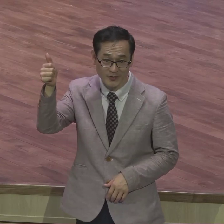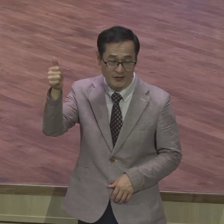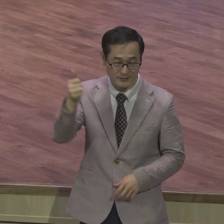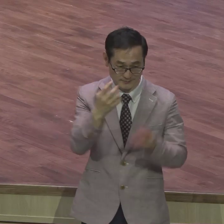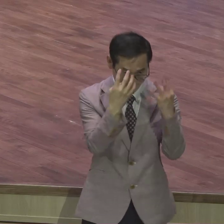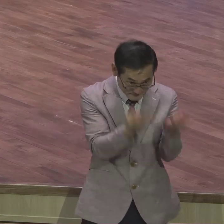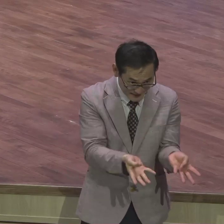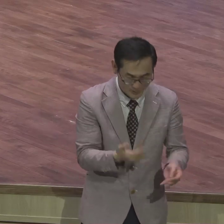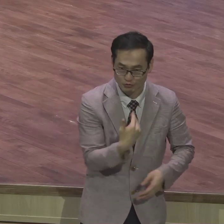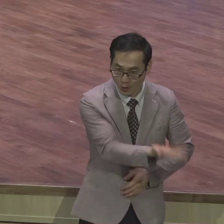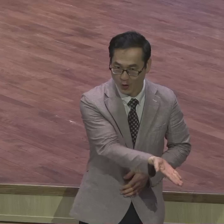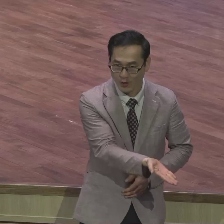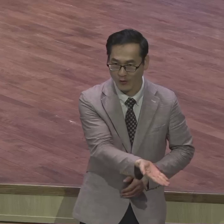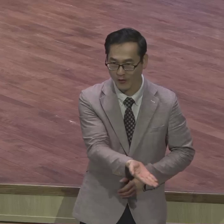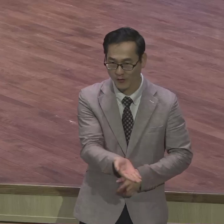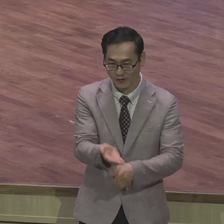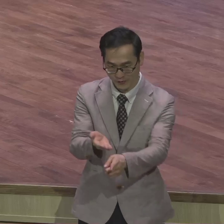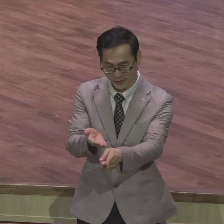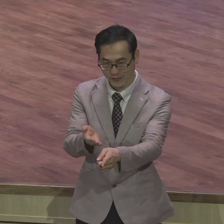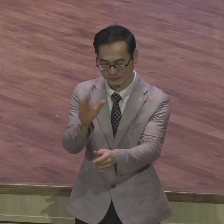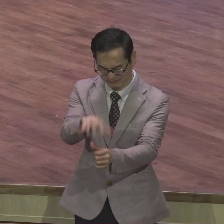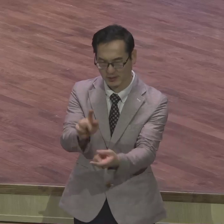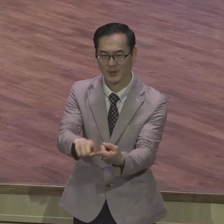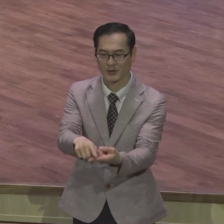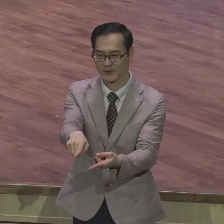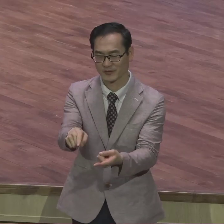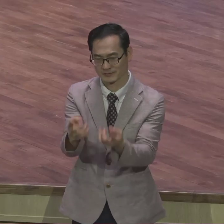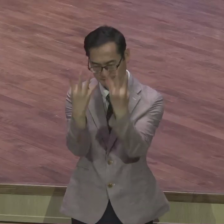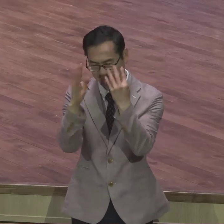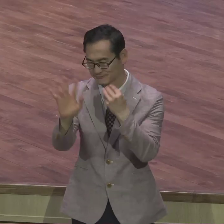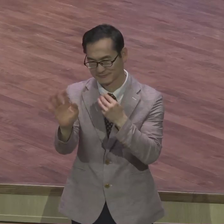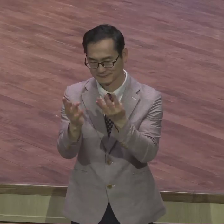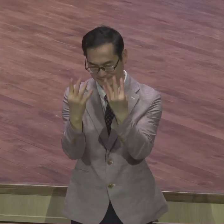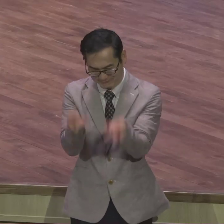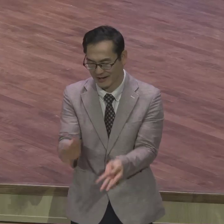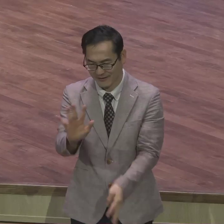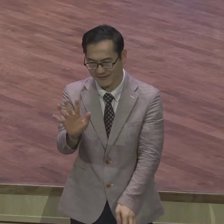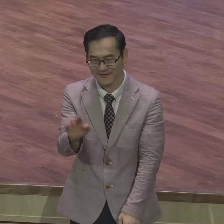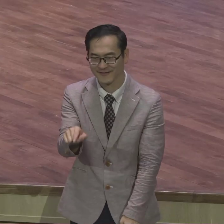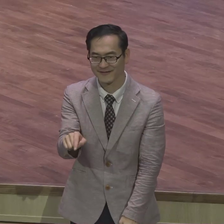못한 사람이 왜 나는 특별 사면에도 빠졌냐